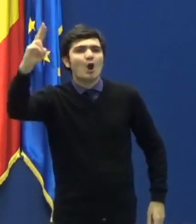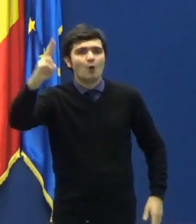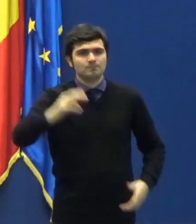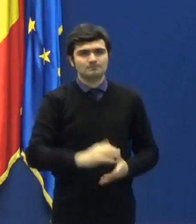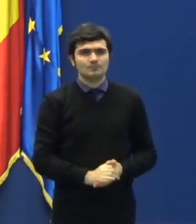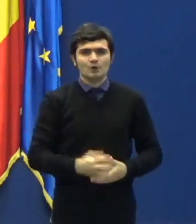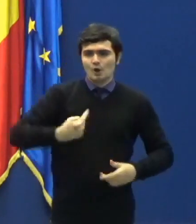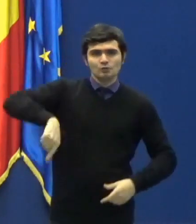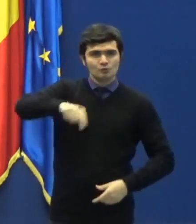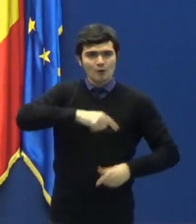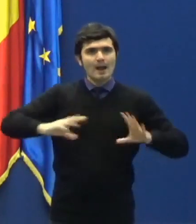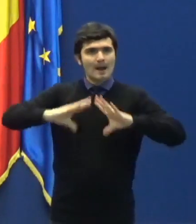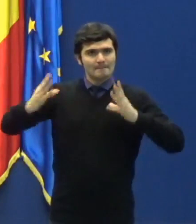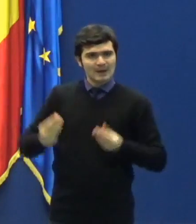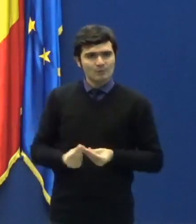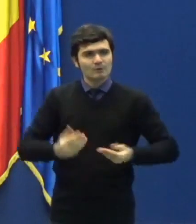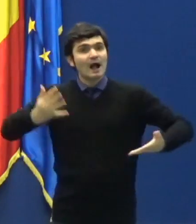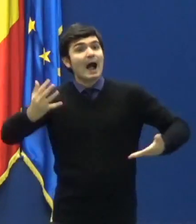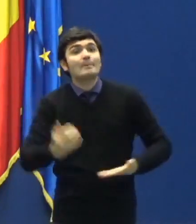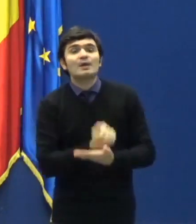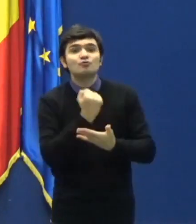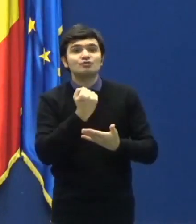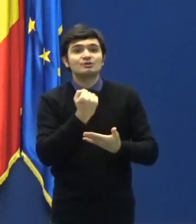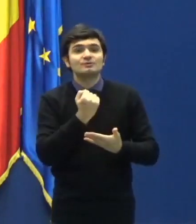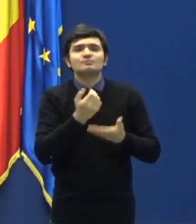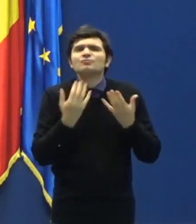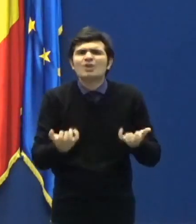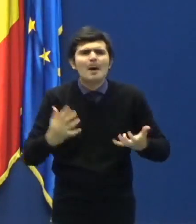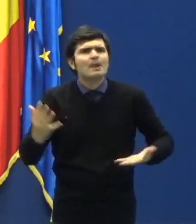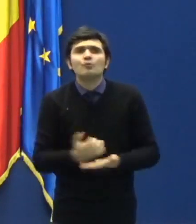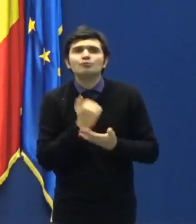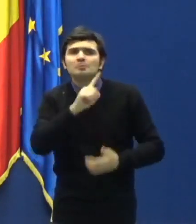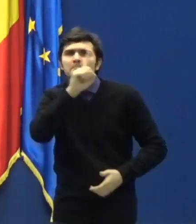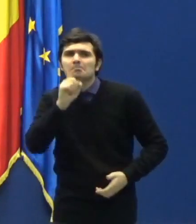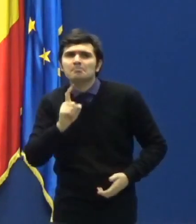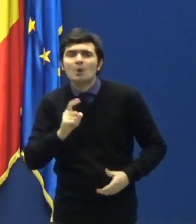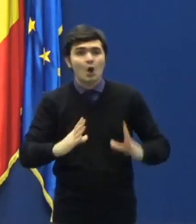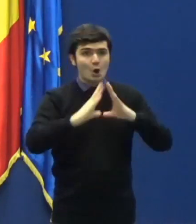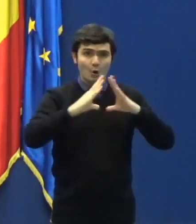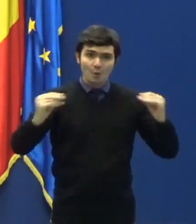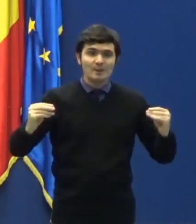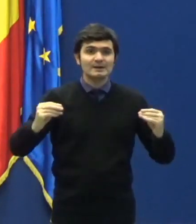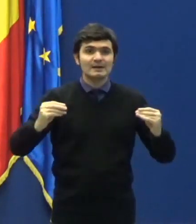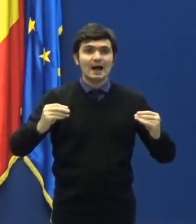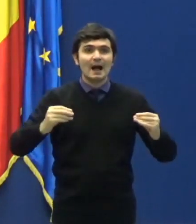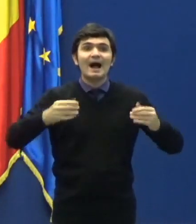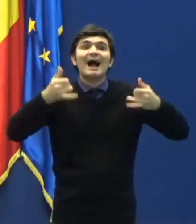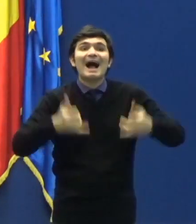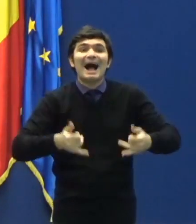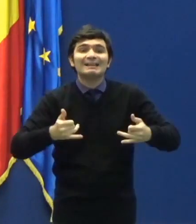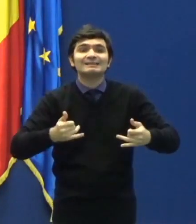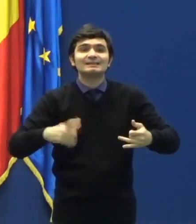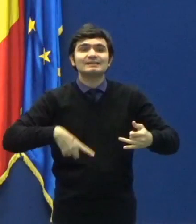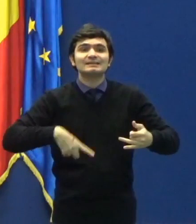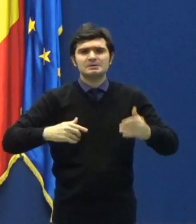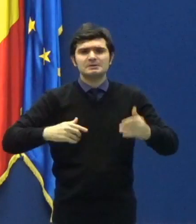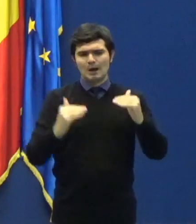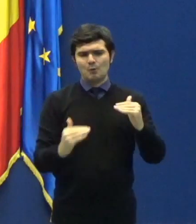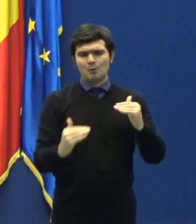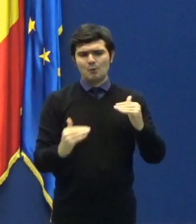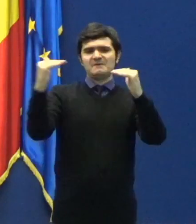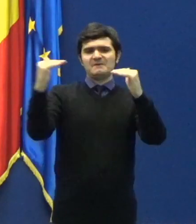am reușit ca România să fie astăzi la un nivel epidemiologic